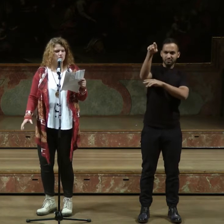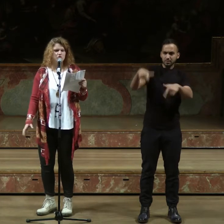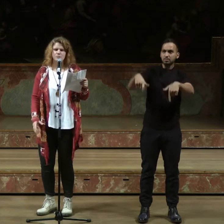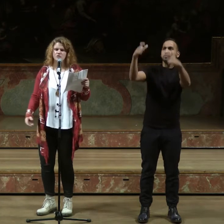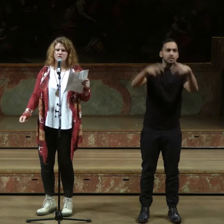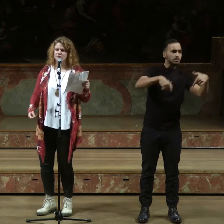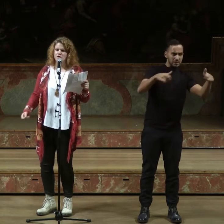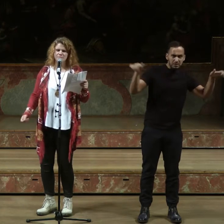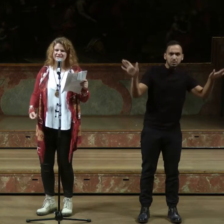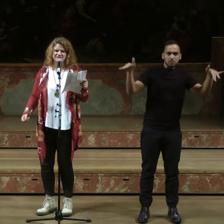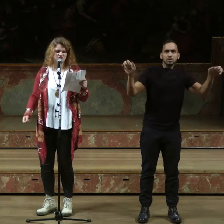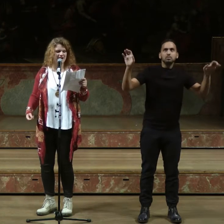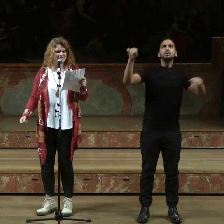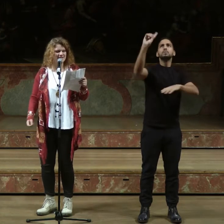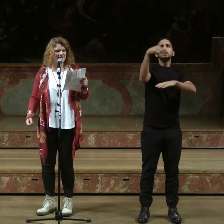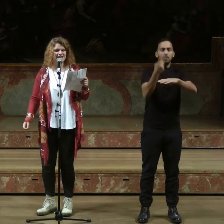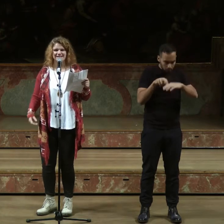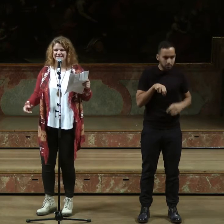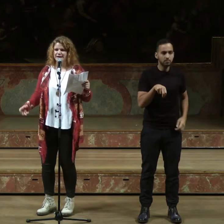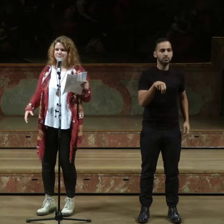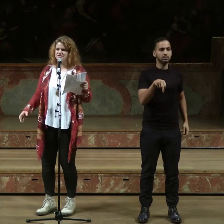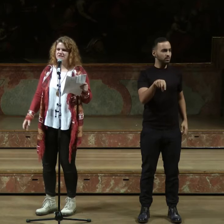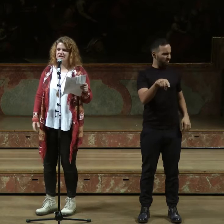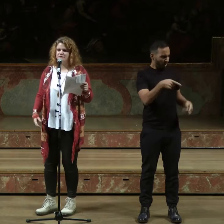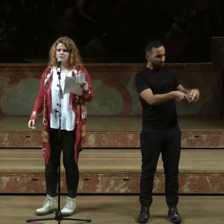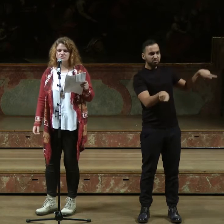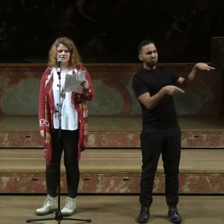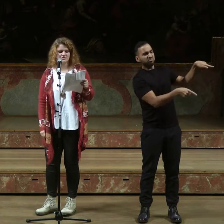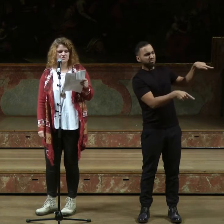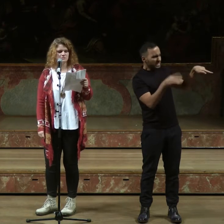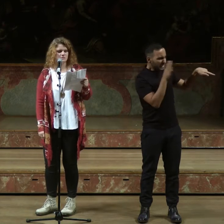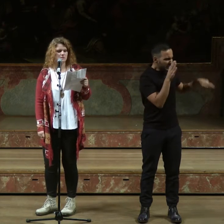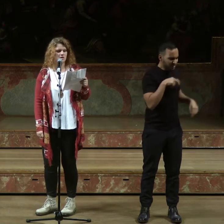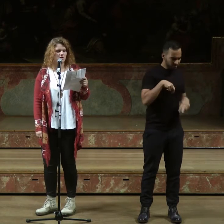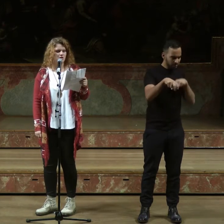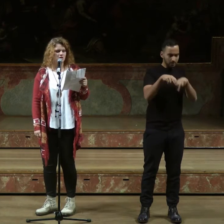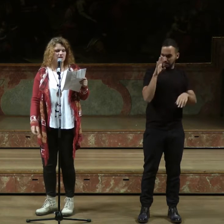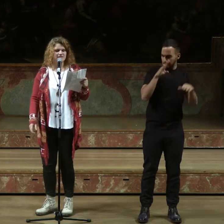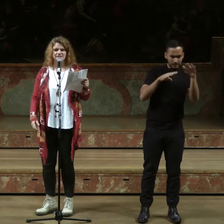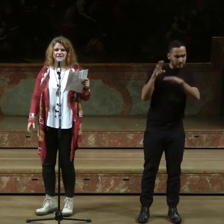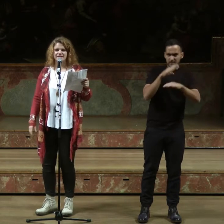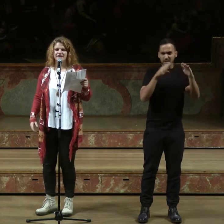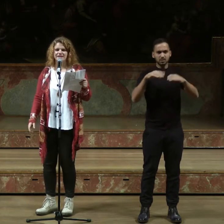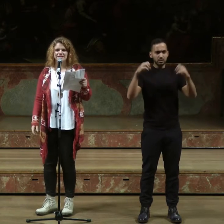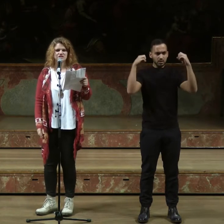zugemüllte und vollgepisste Straßenecken als Etappenziele an Fußgängerzonen, Straßenlaternenketten als